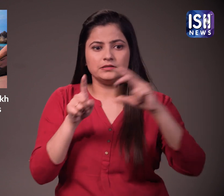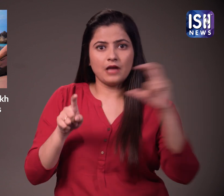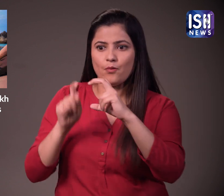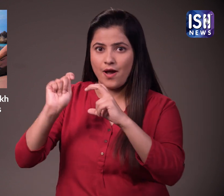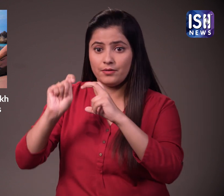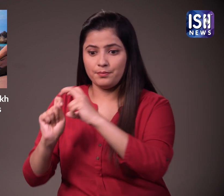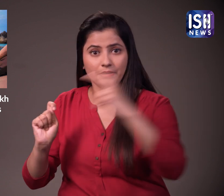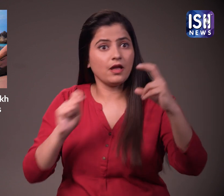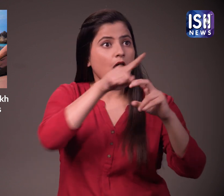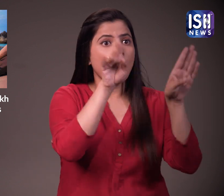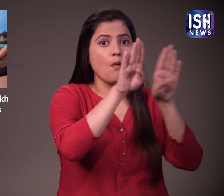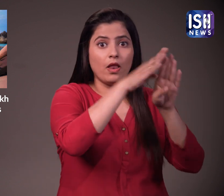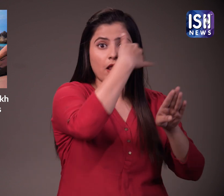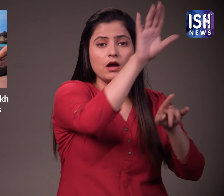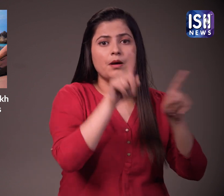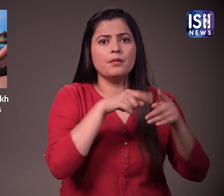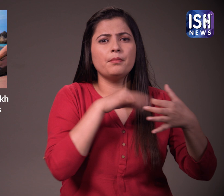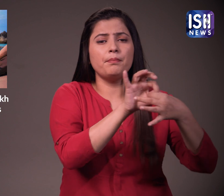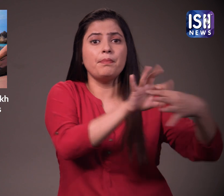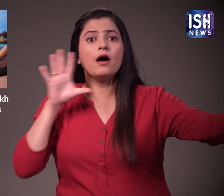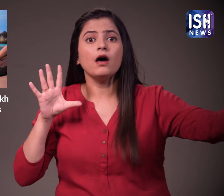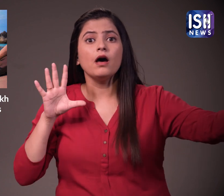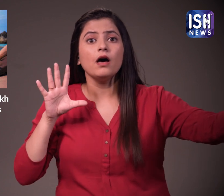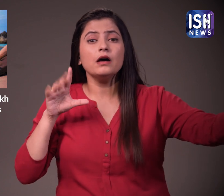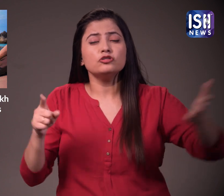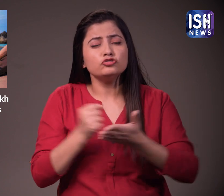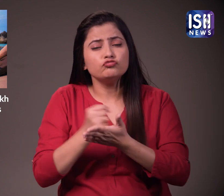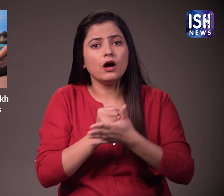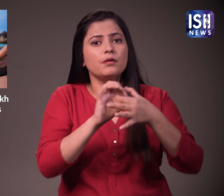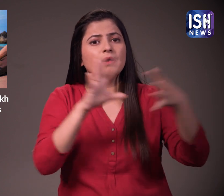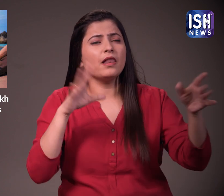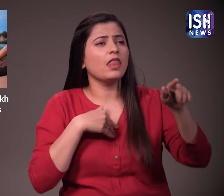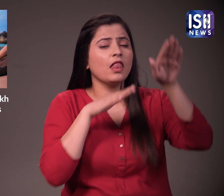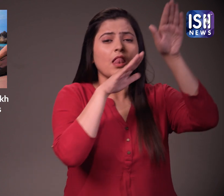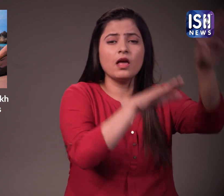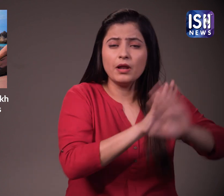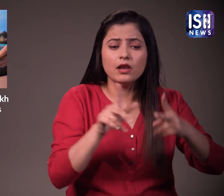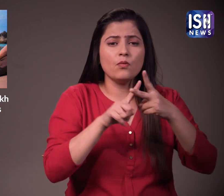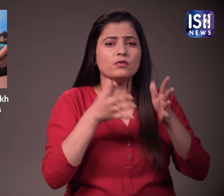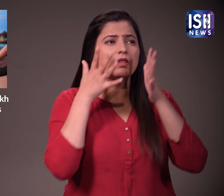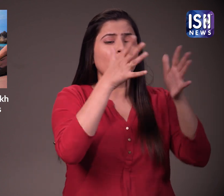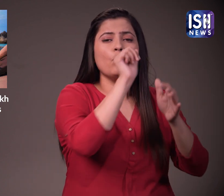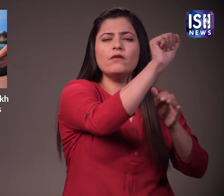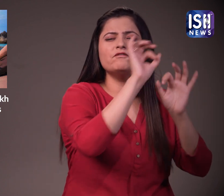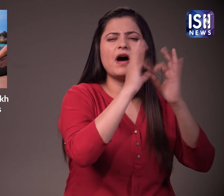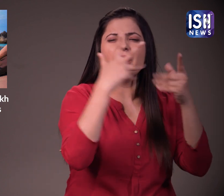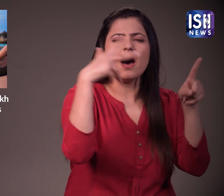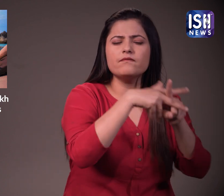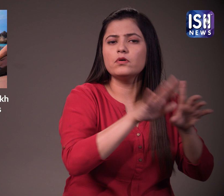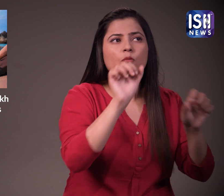काम से अनप्लग या डिस्कनेक्ट हो जाता है, यह करमचारी पर निर्भरता को कम करने की कोशिश करने, और करमचारी को